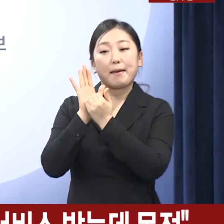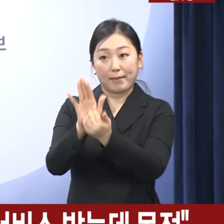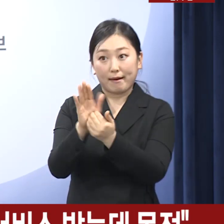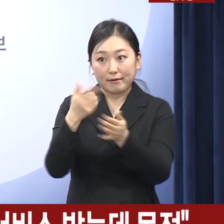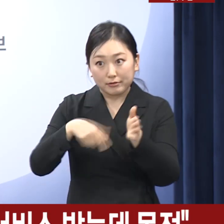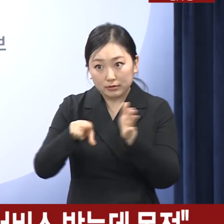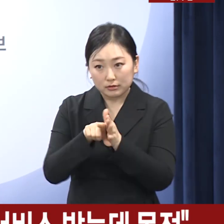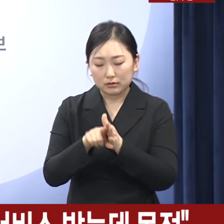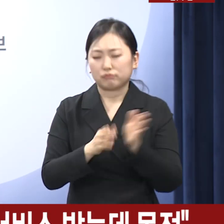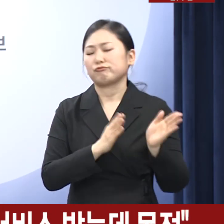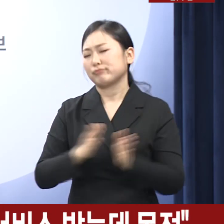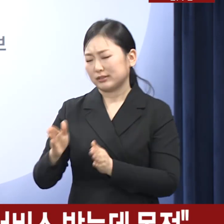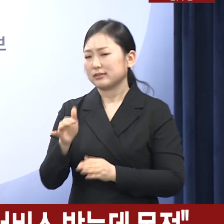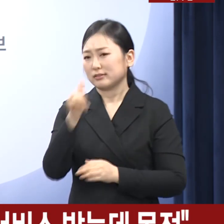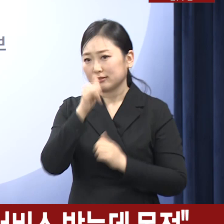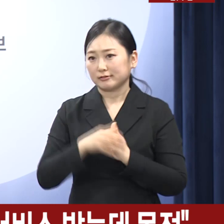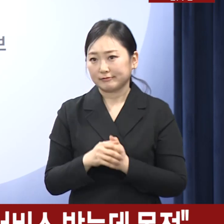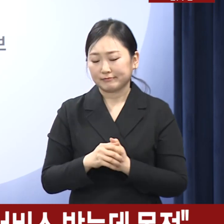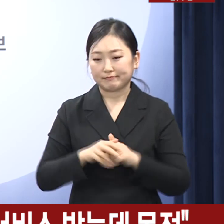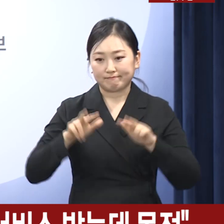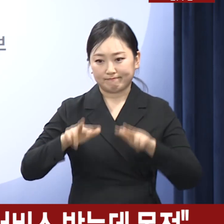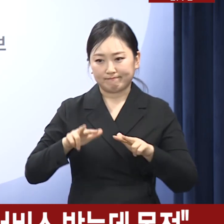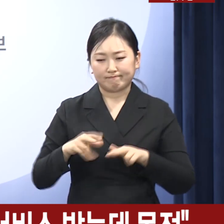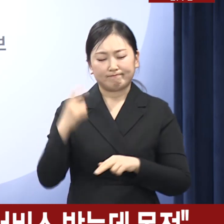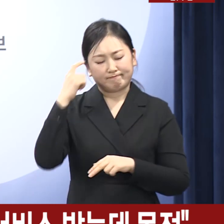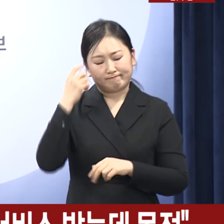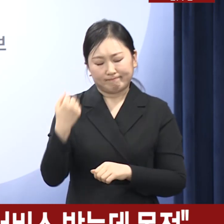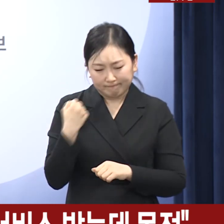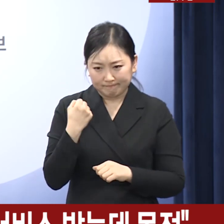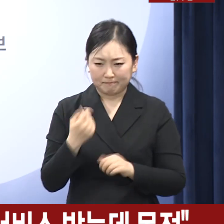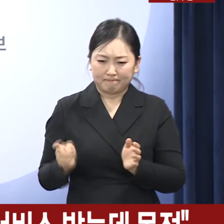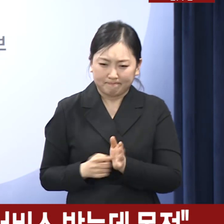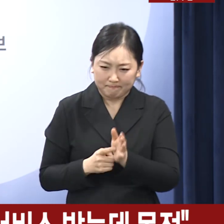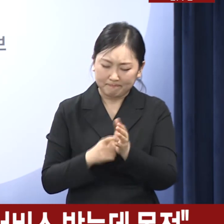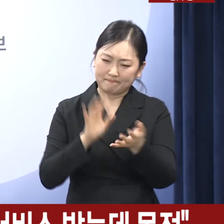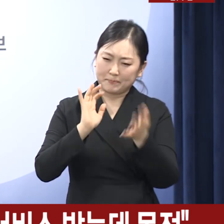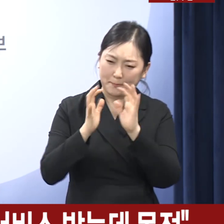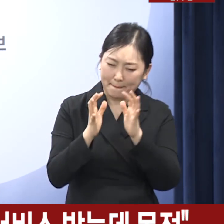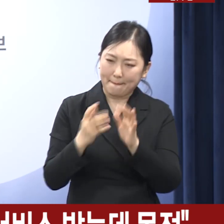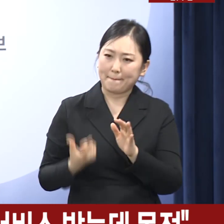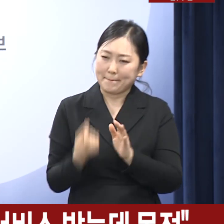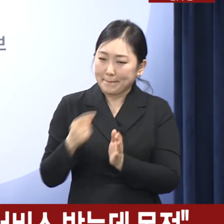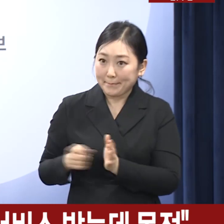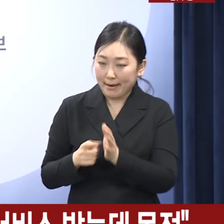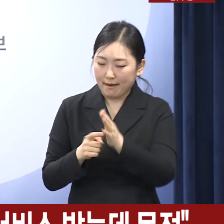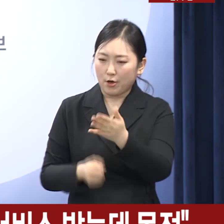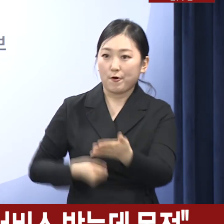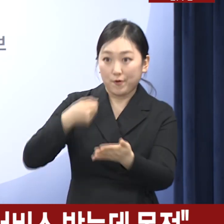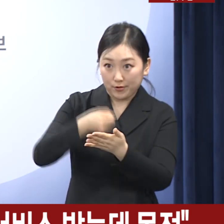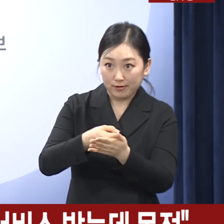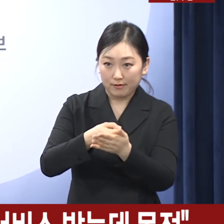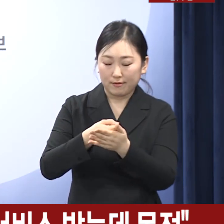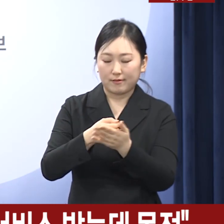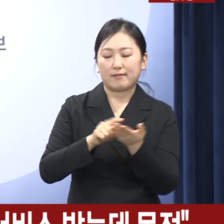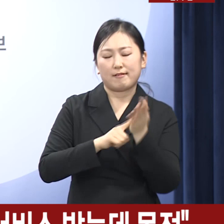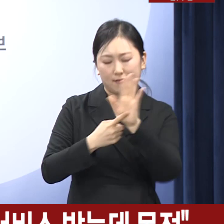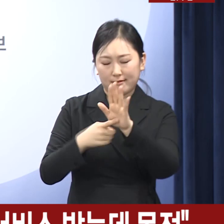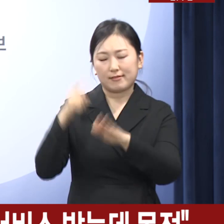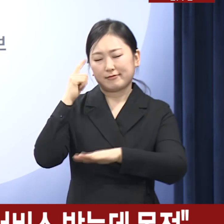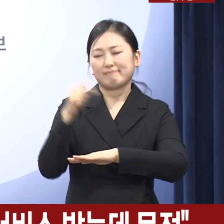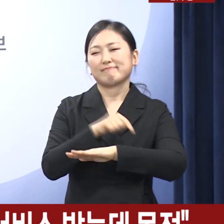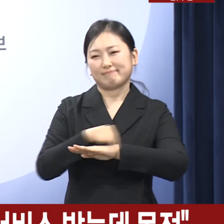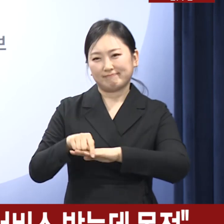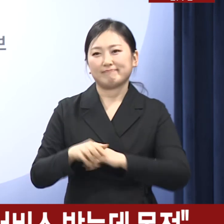무거운 책임감을 갖고 관련 논의를 신속하게 진행하여 최대한 빠른 시일 내에 결정할 것임을